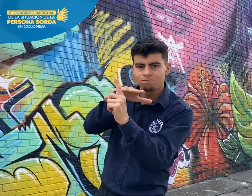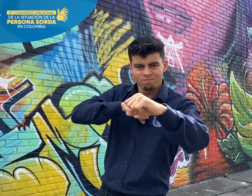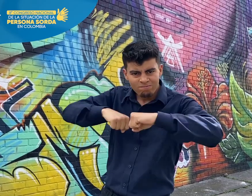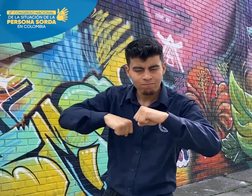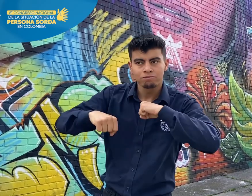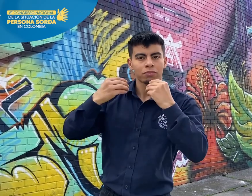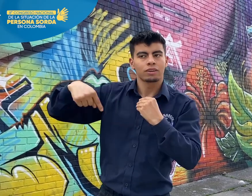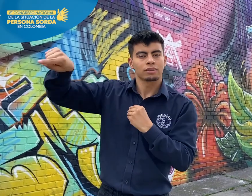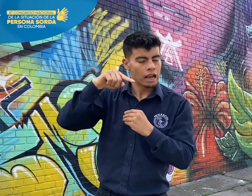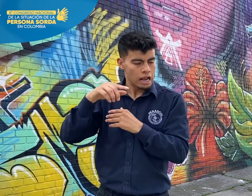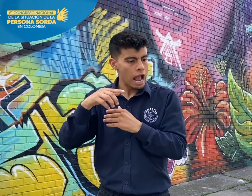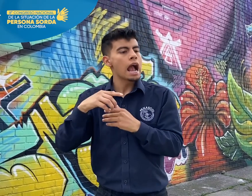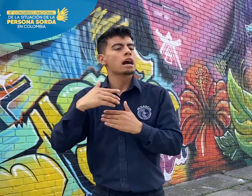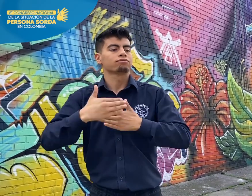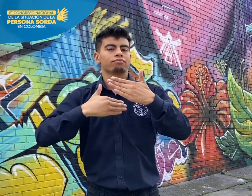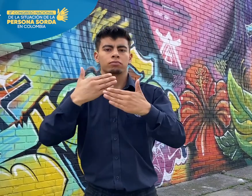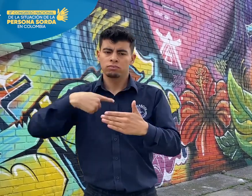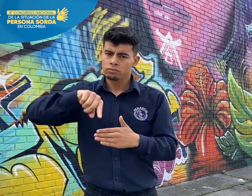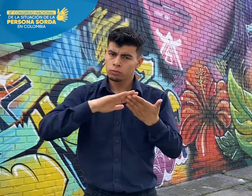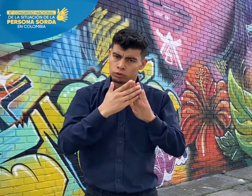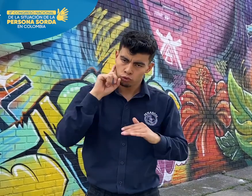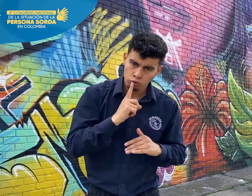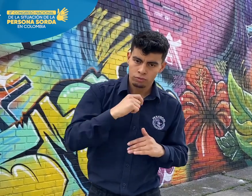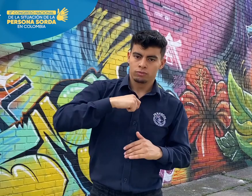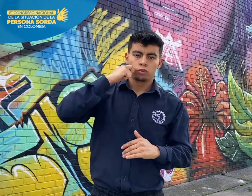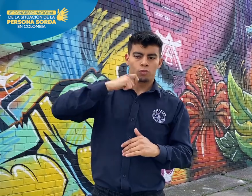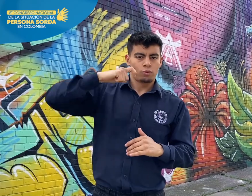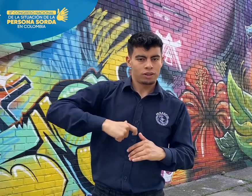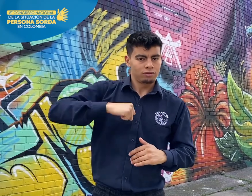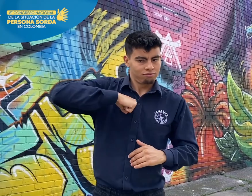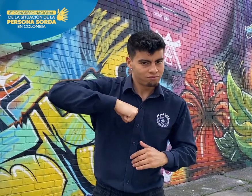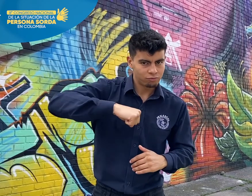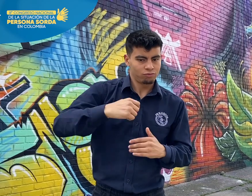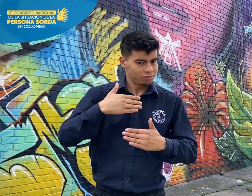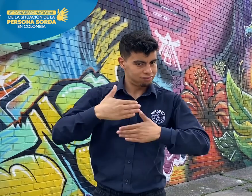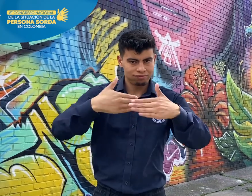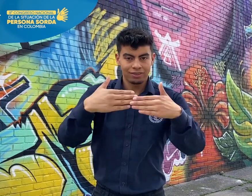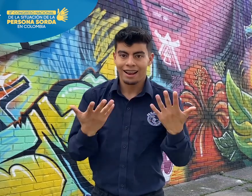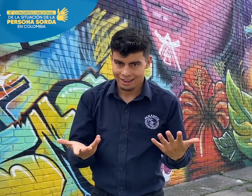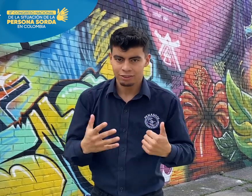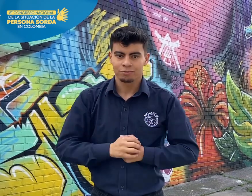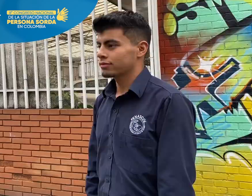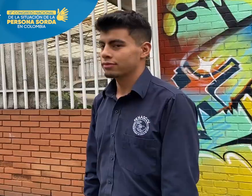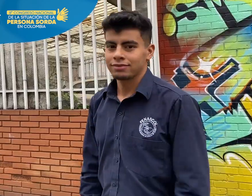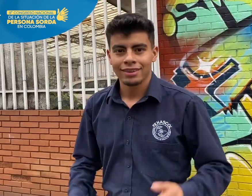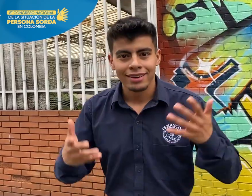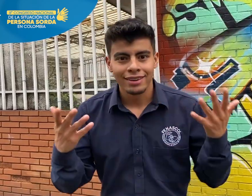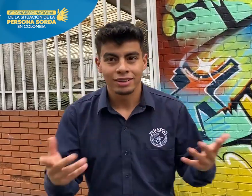además porque estamos a puertas de cambio de gobernaciones y alcaldes, por lo que es de suma importancia que se tengan dichos